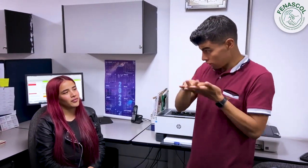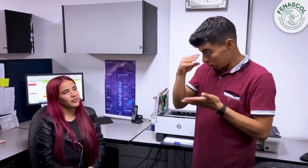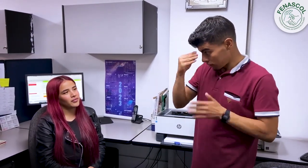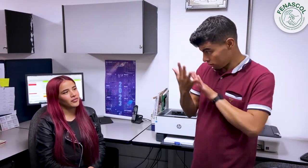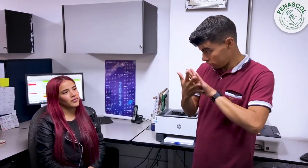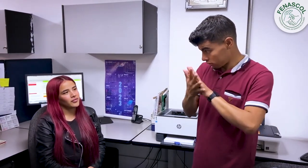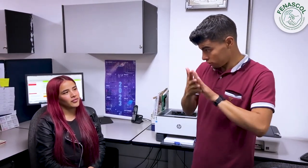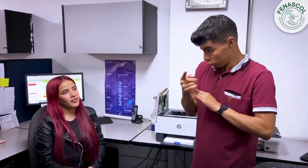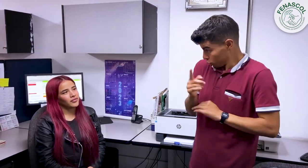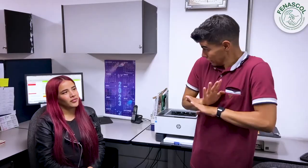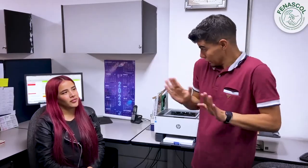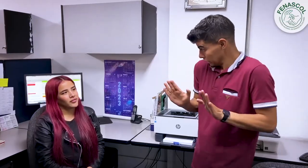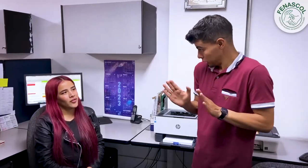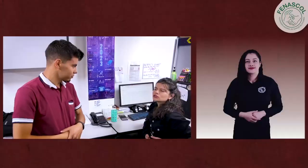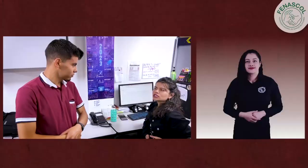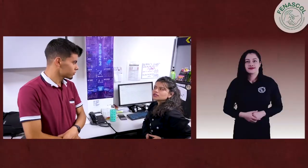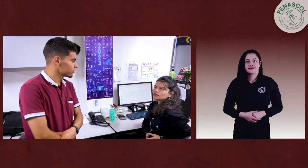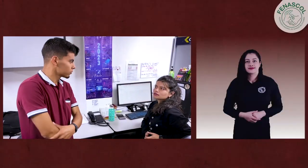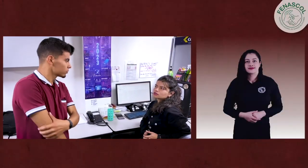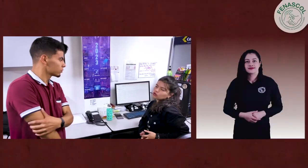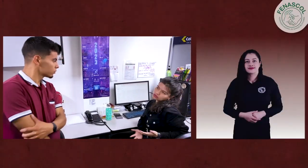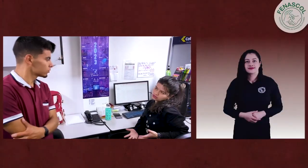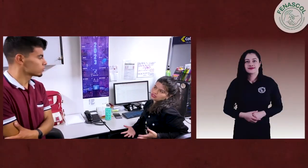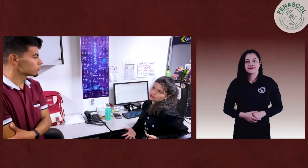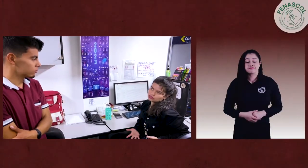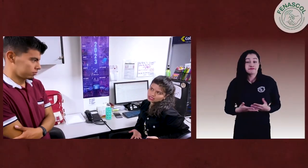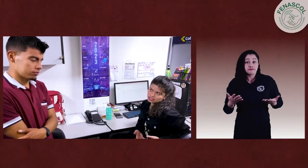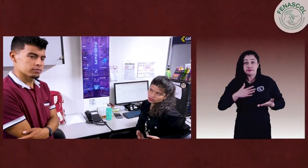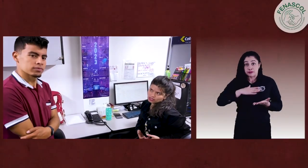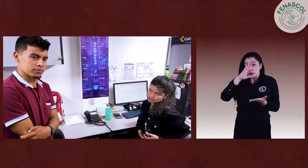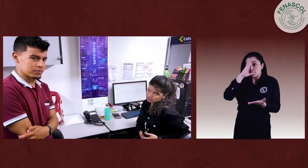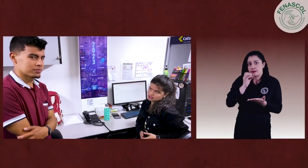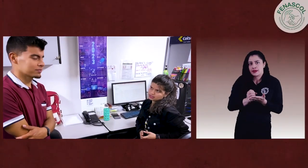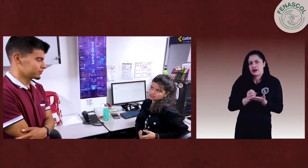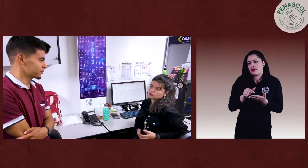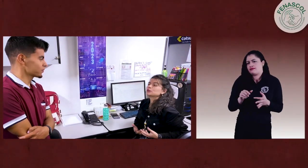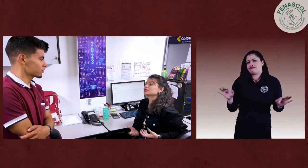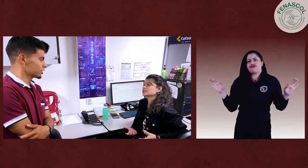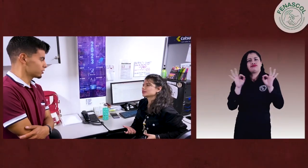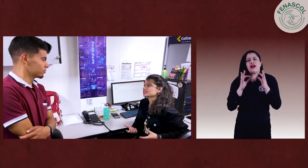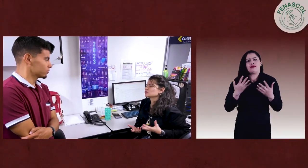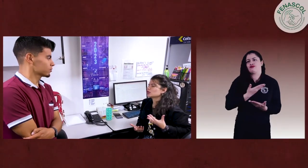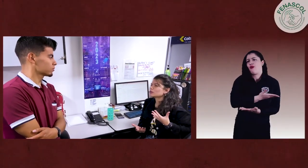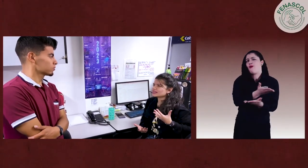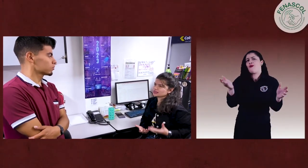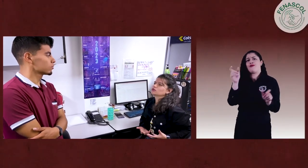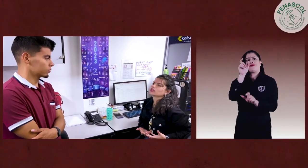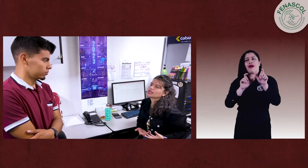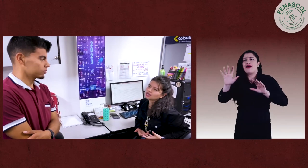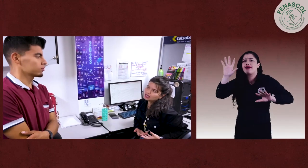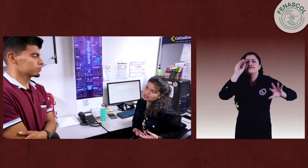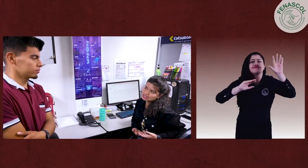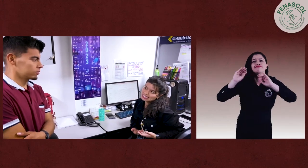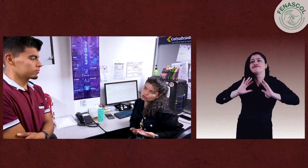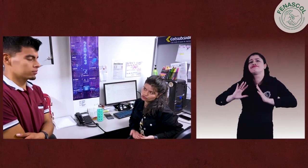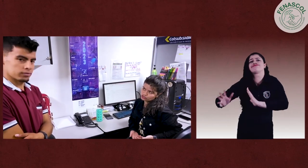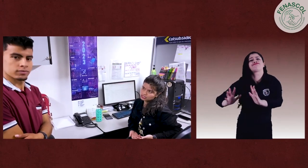aprender lengua de señas? Yo opino que todos deberían conocer la lengua de señas, es muy importante porque ese es como el objetivo de la incursión.